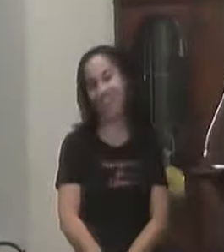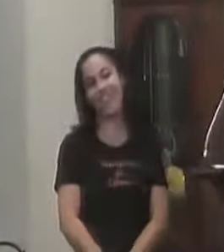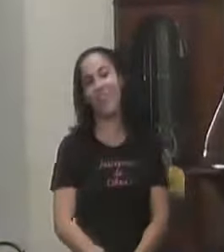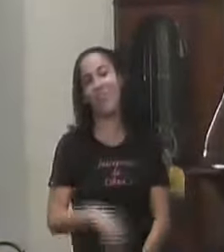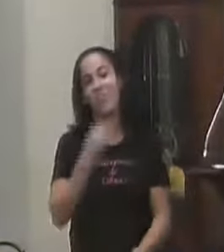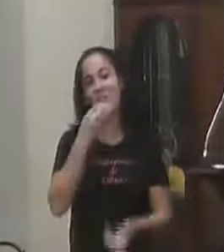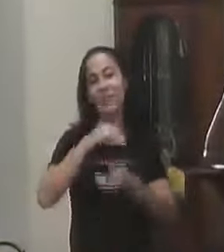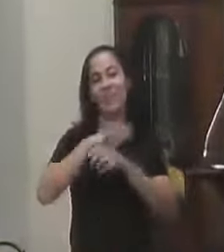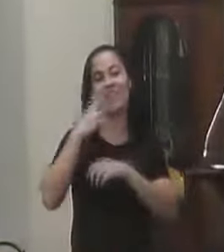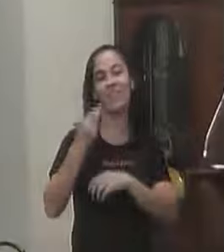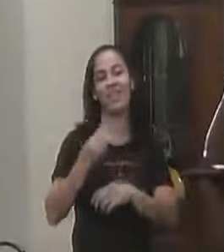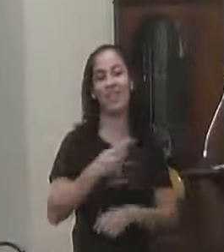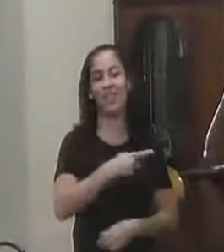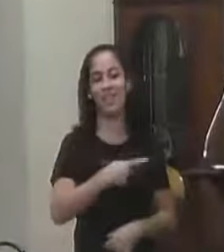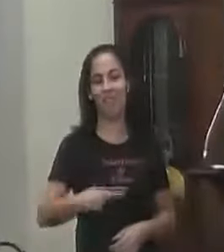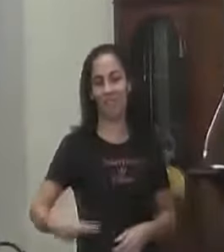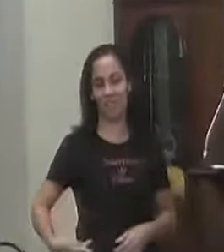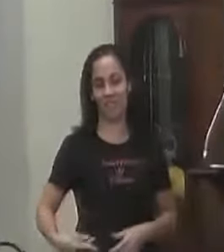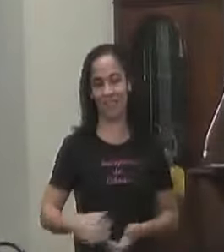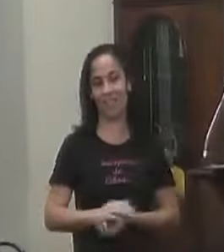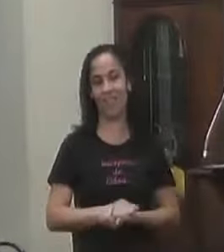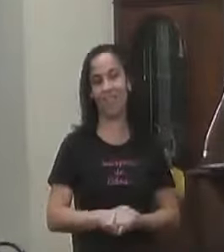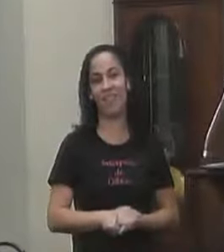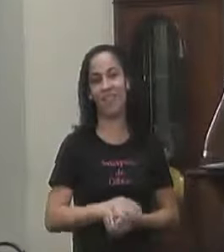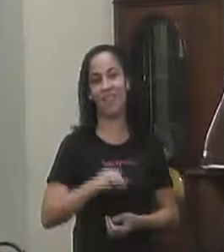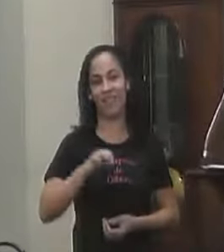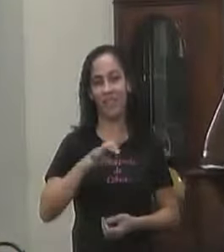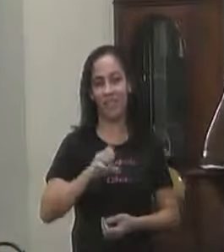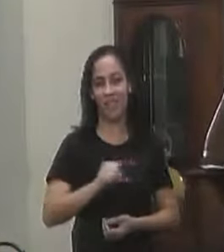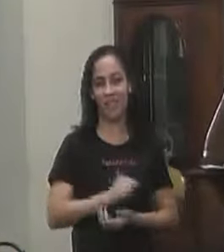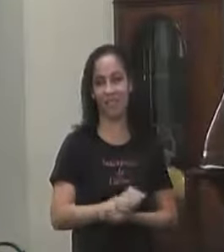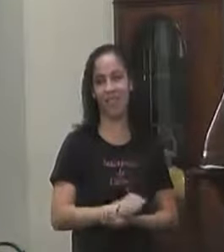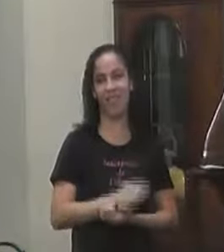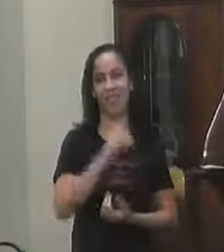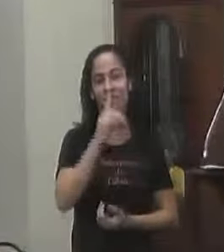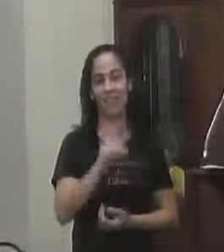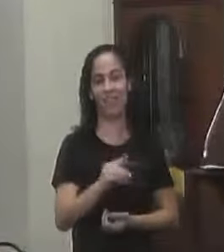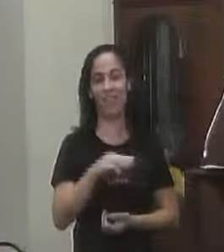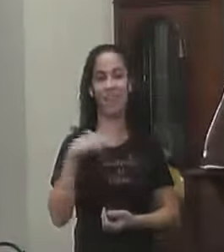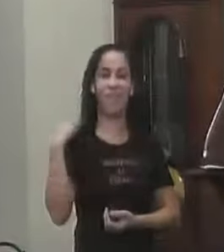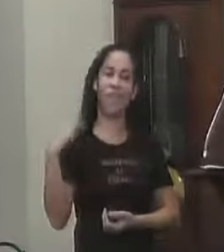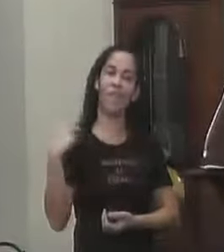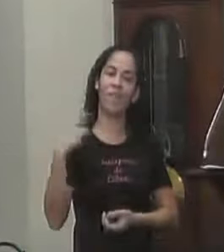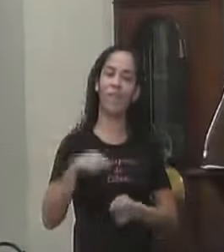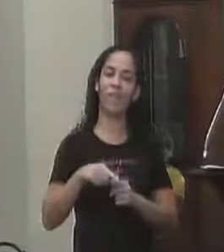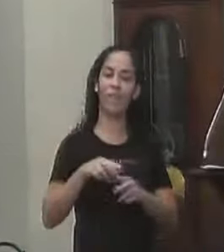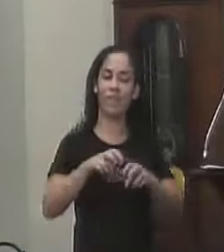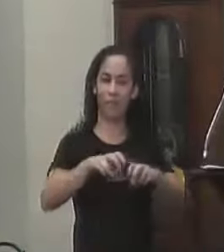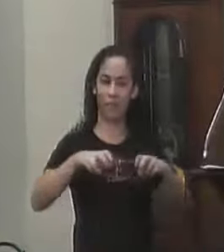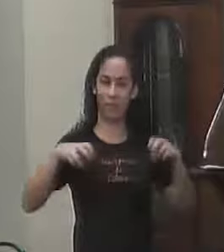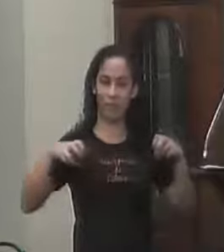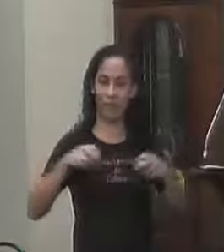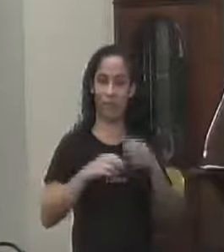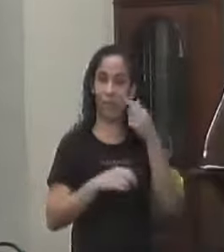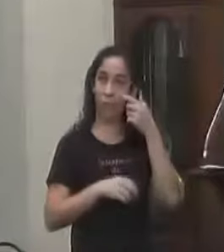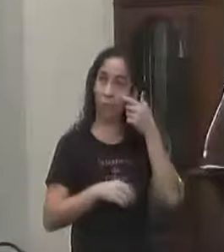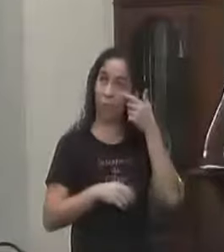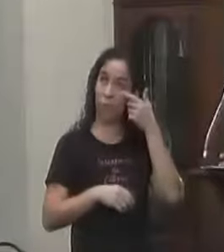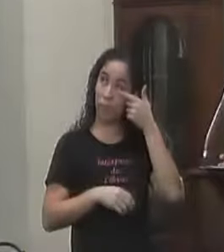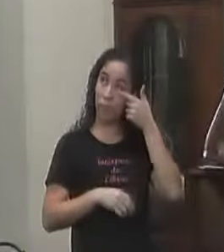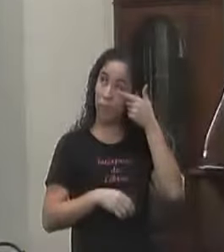Boa noite presidente A mesa Vereadores Assistência que nos honra